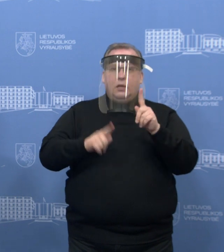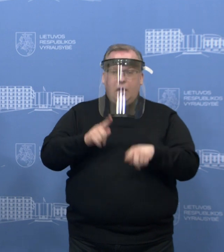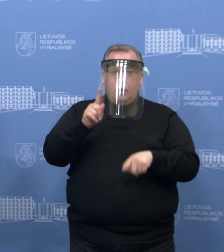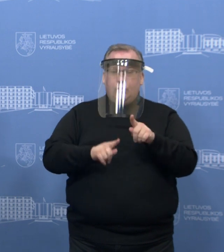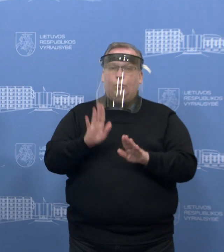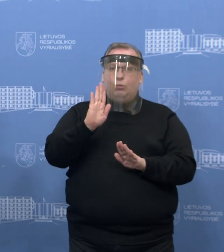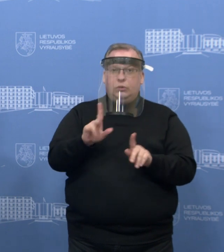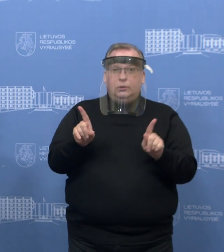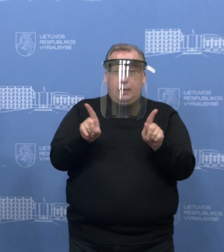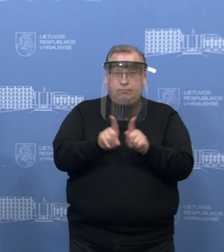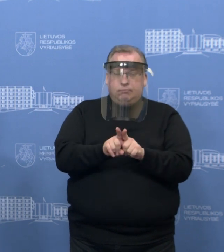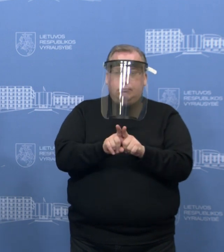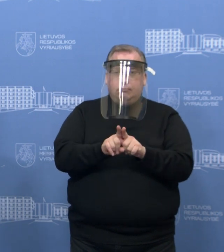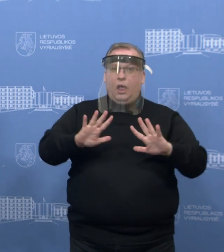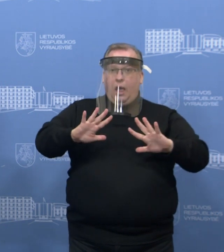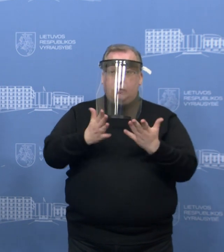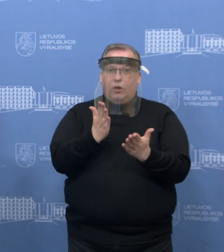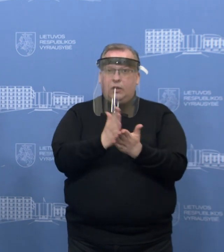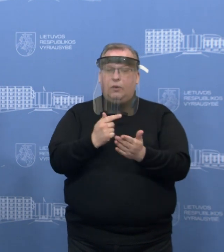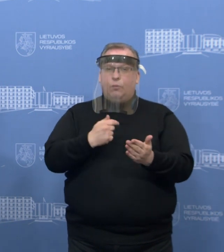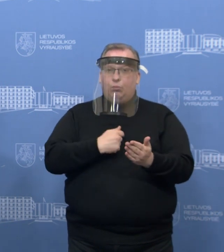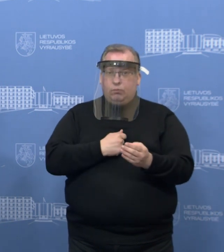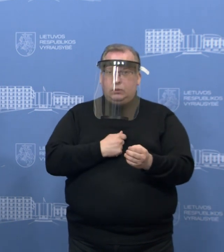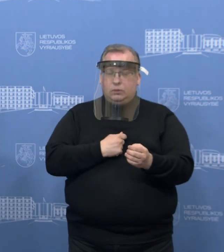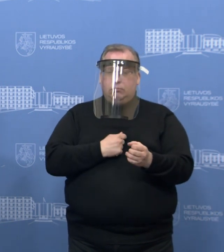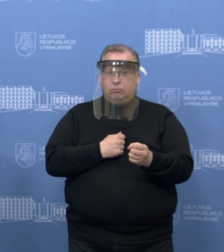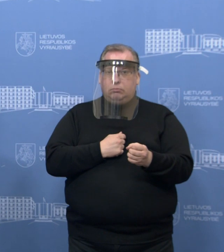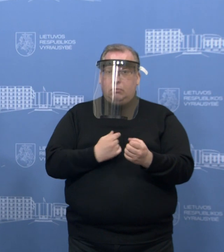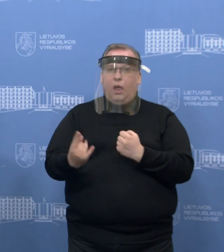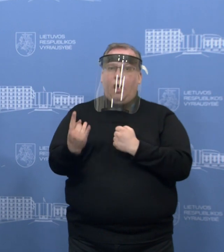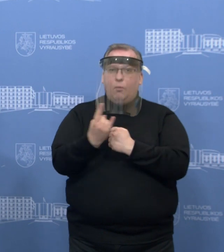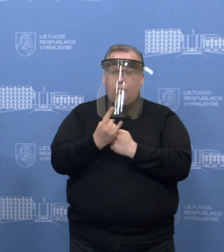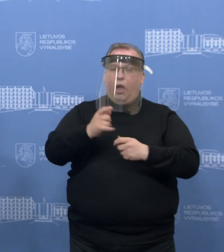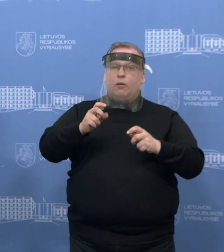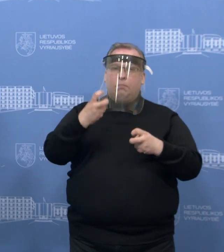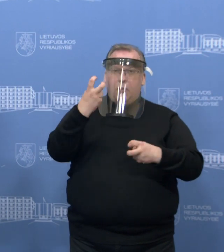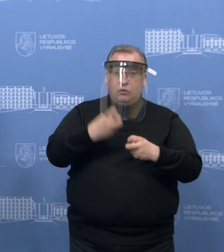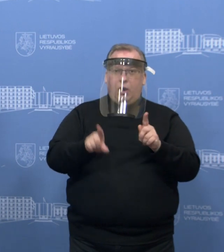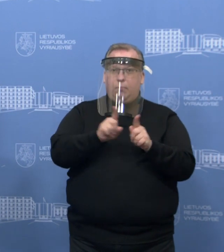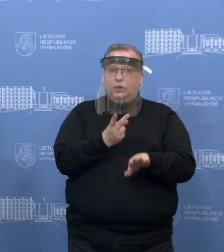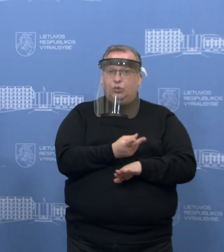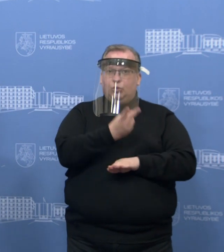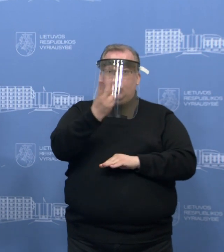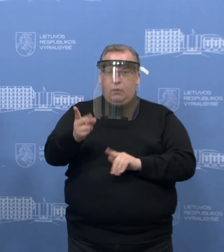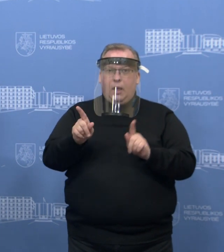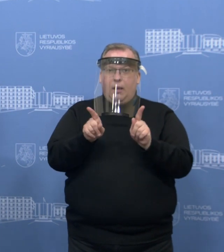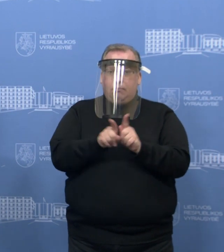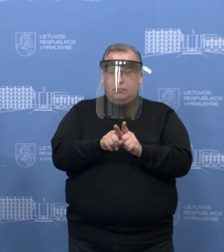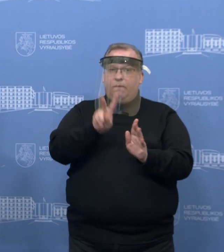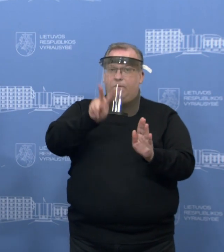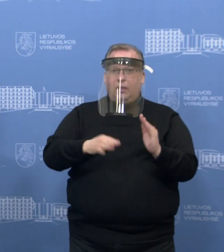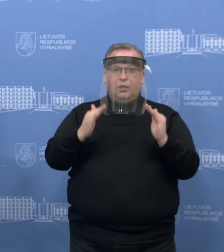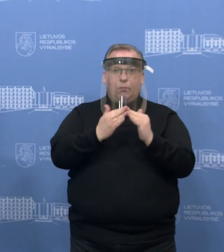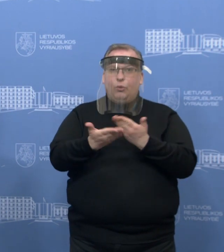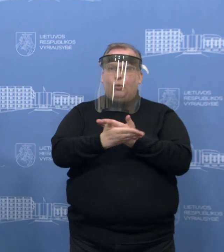susidursime su tokiais atvejais, kai yra mum meluojama, kai yra pažeidimai susijęs su hospitalizavimo, su izoliaciniais pažeidimais,